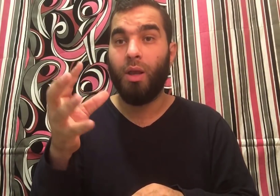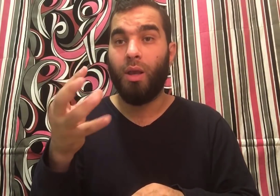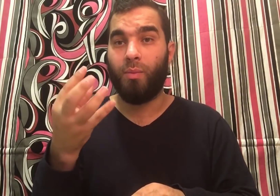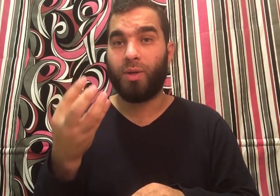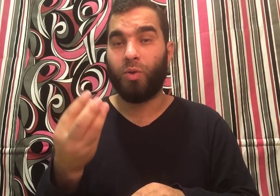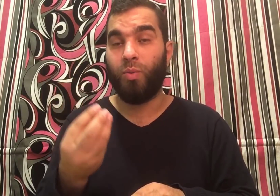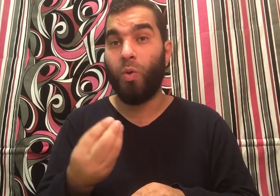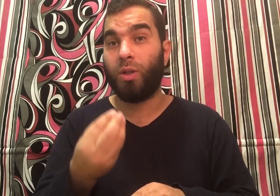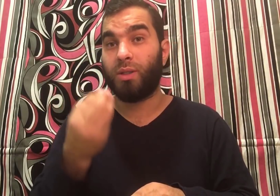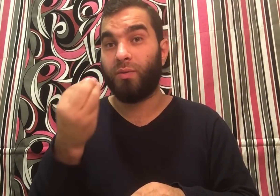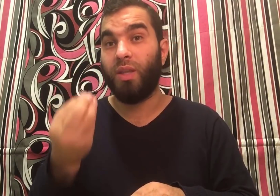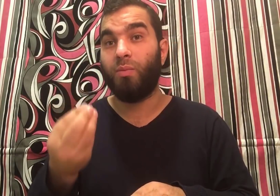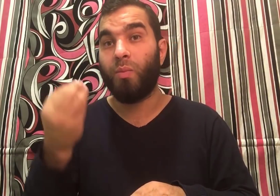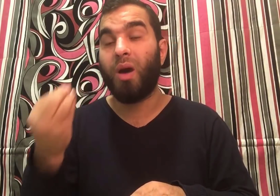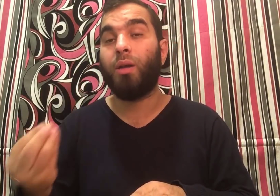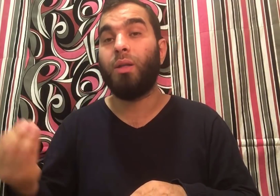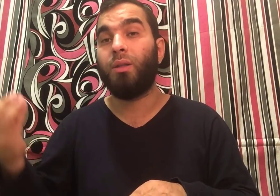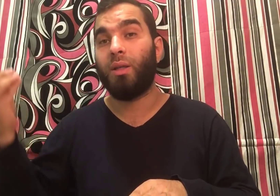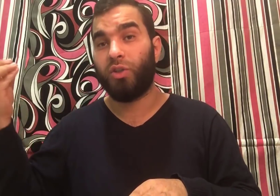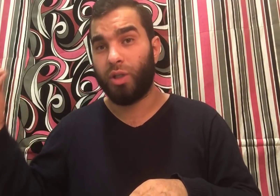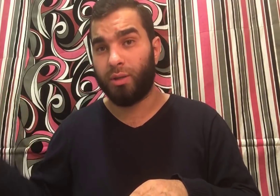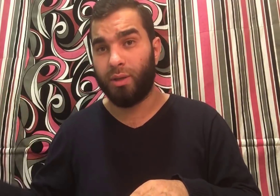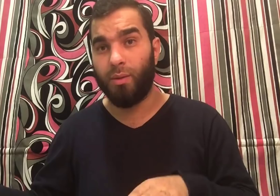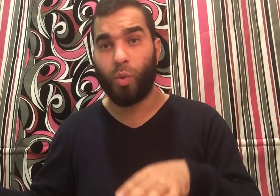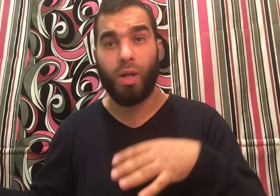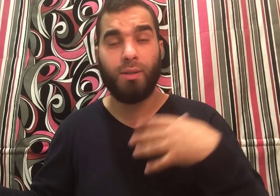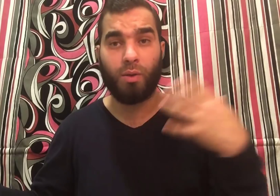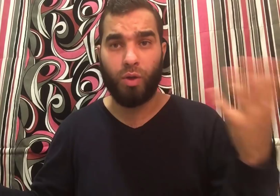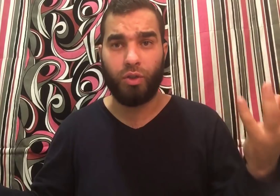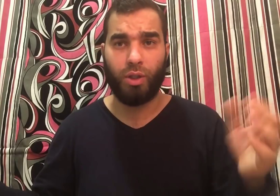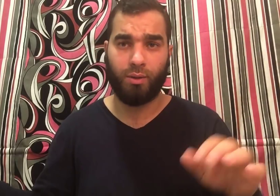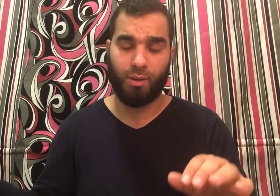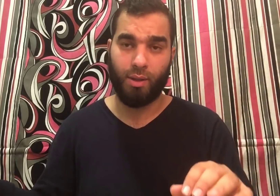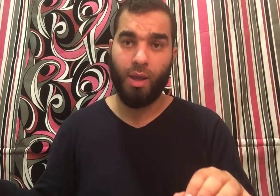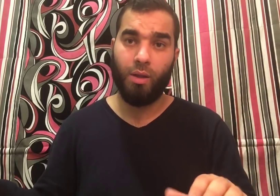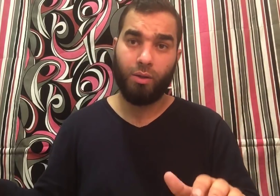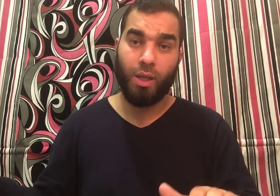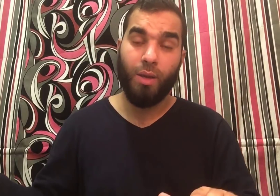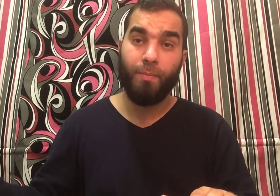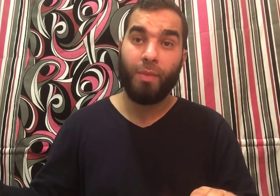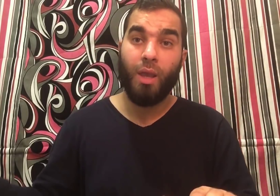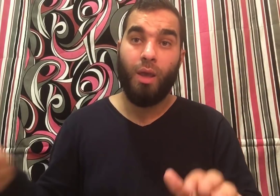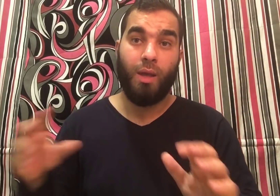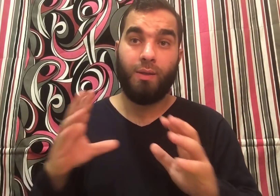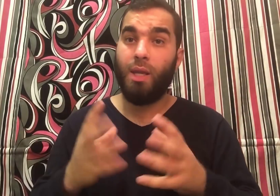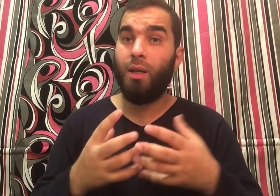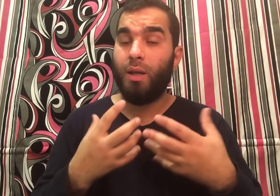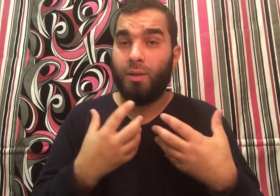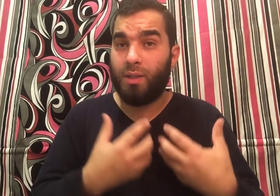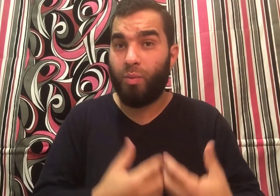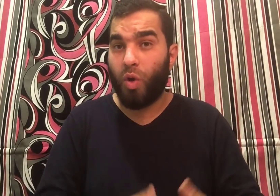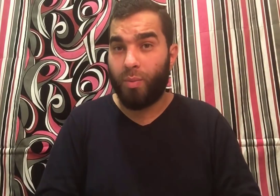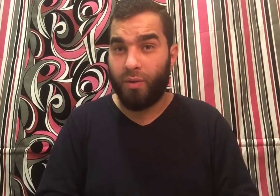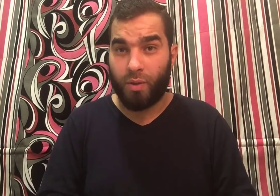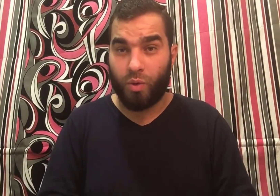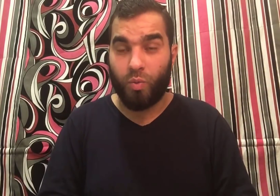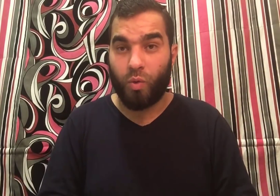المقصود به هو تصفيد مرضة الشياطين وليس كل الشياطين طيب إزاي أن الإنسان بيعباه في الذنوب